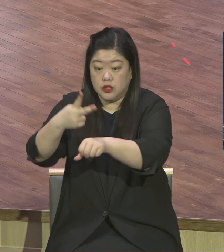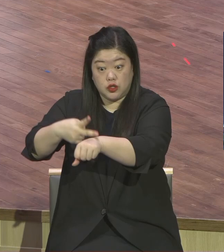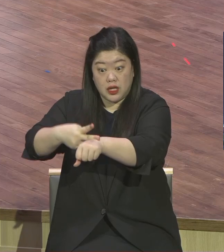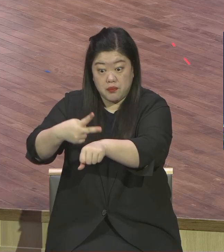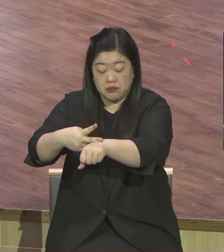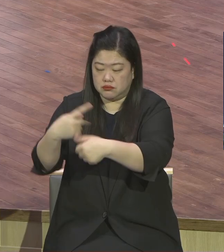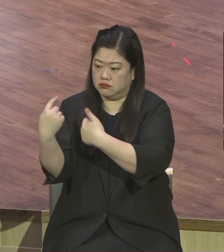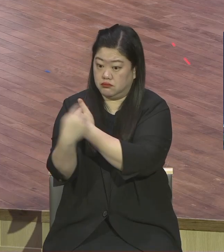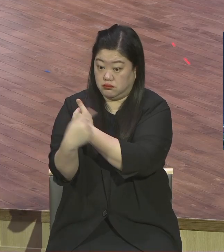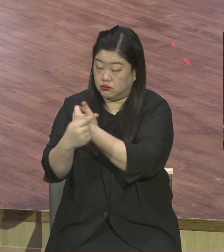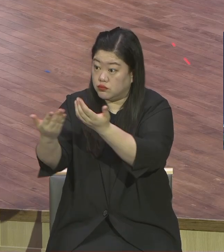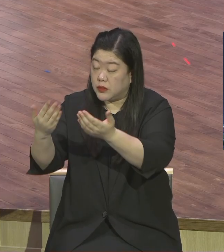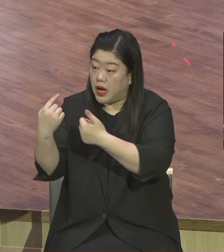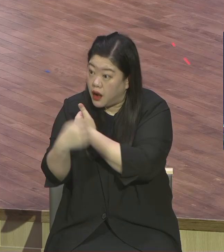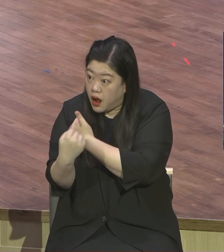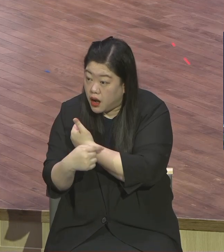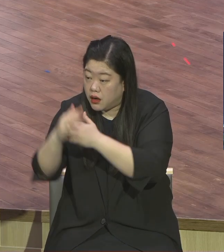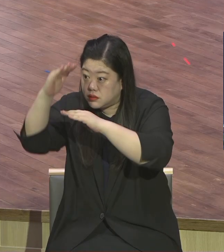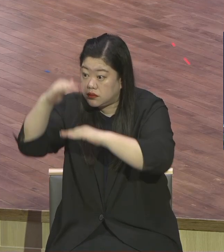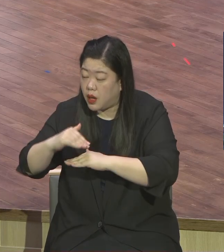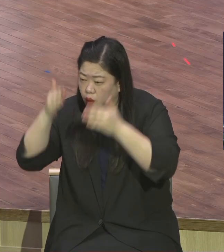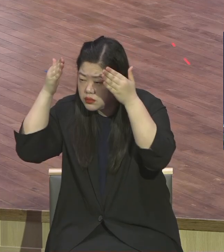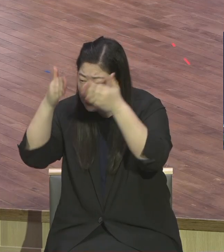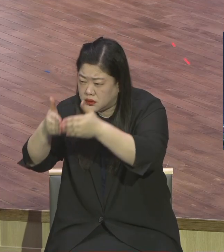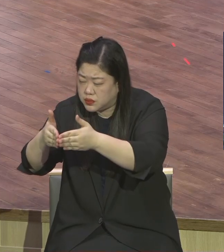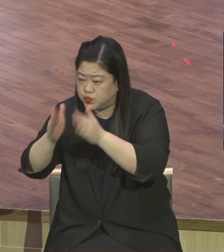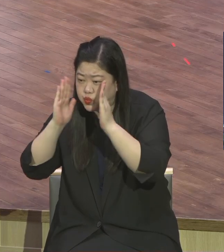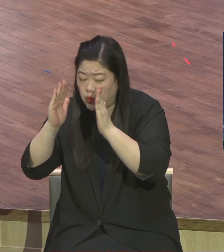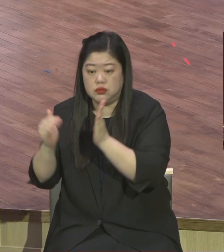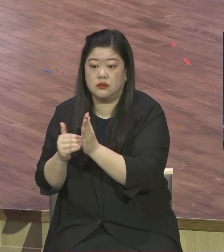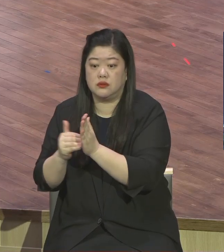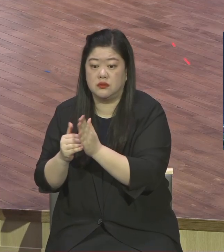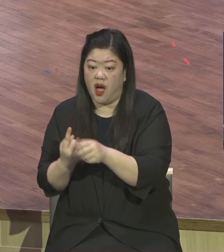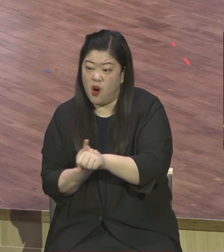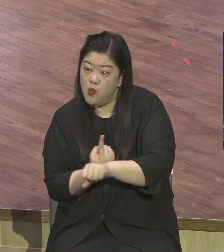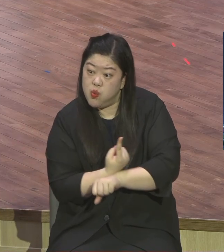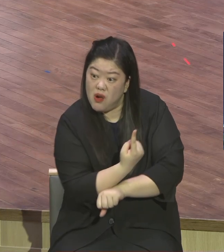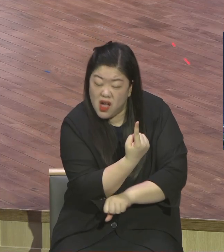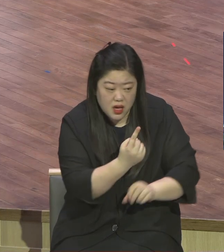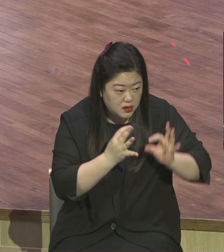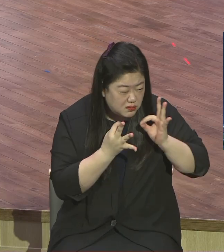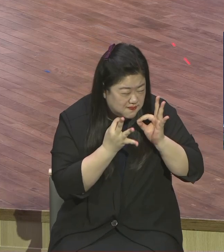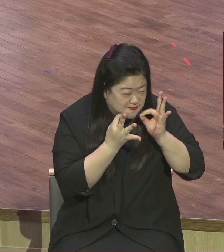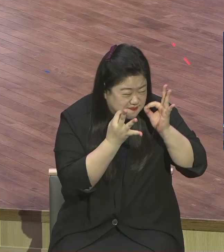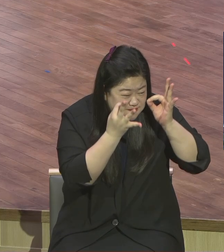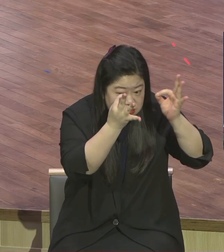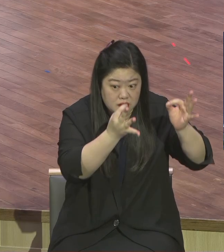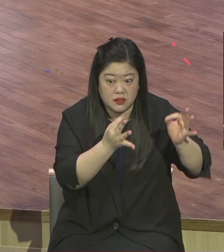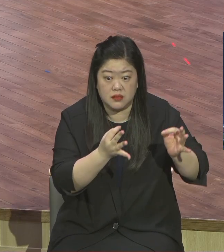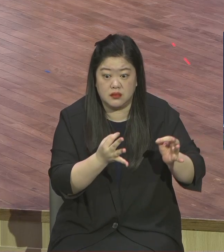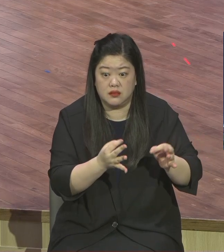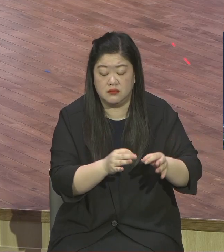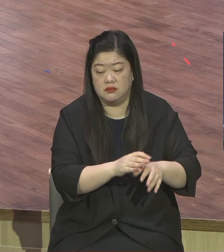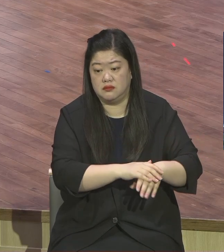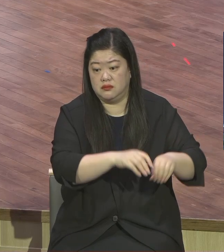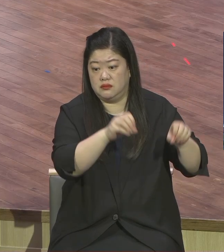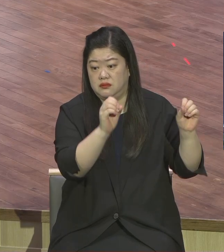공부한다 뭐 어디를 보고 하는데 뭘 가지고 죽으라고 하느냐 그렇지 않아요? 공부 잘하는